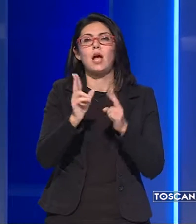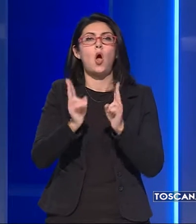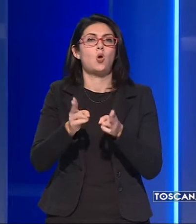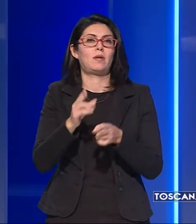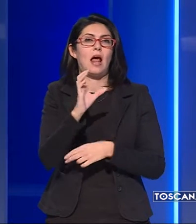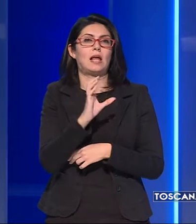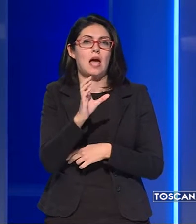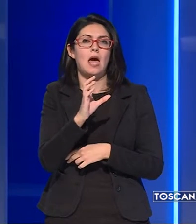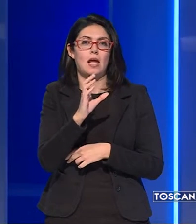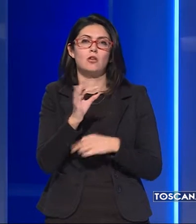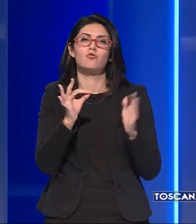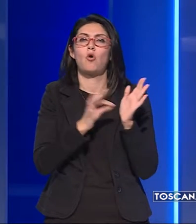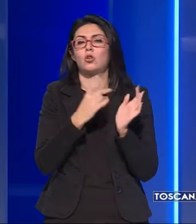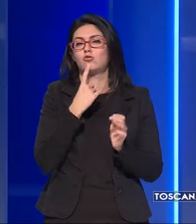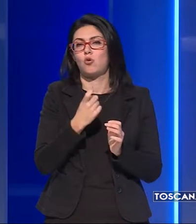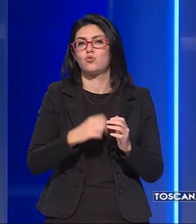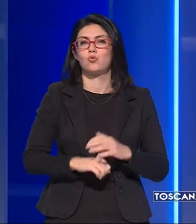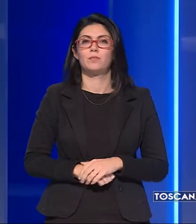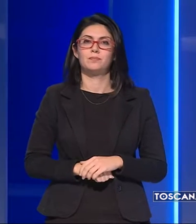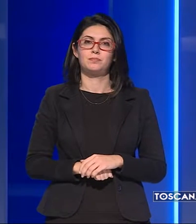Careggi in codice rosso.